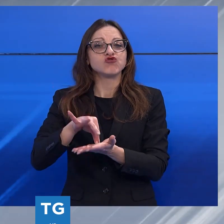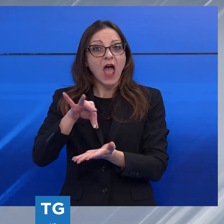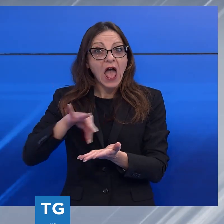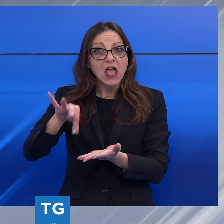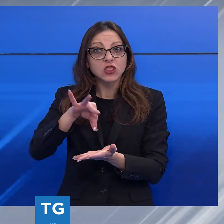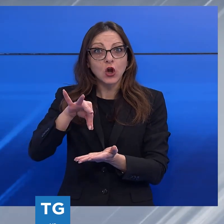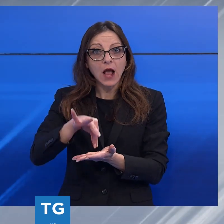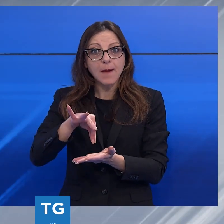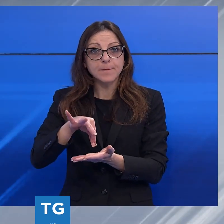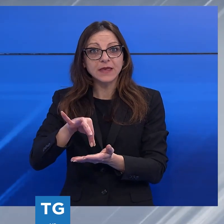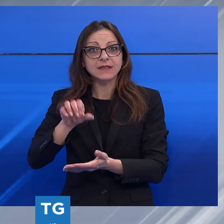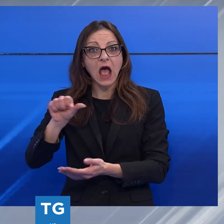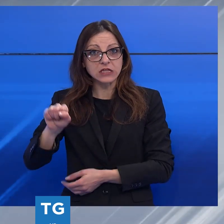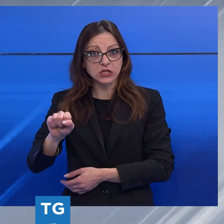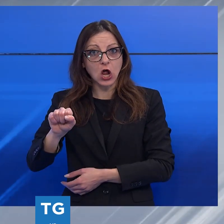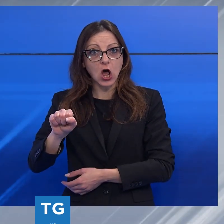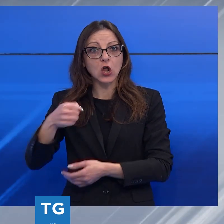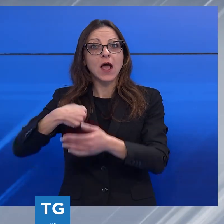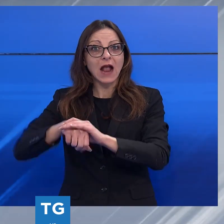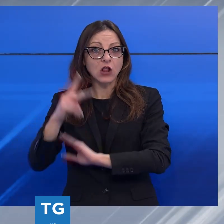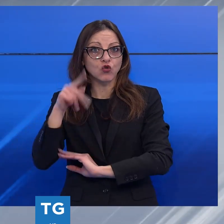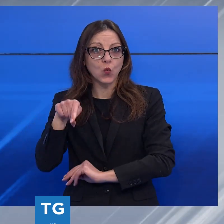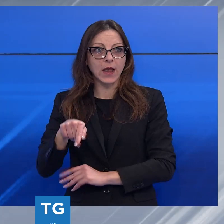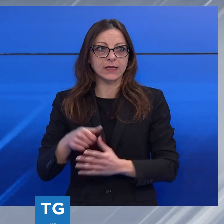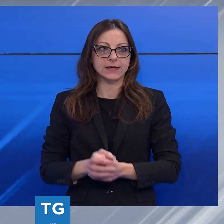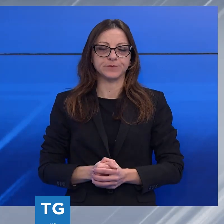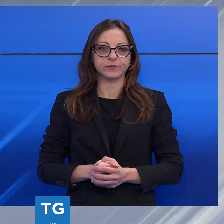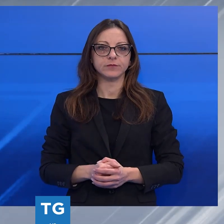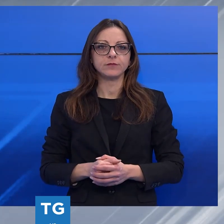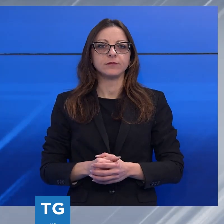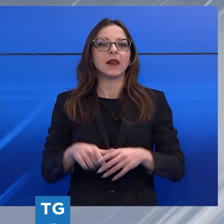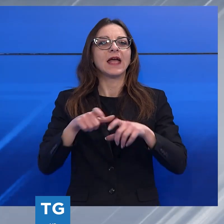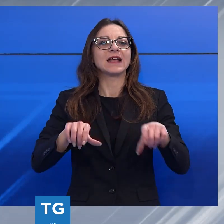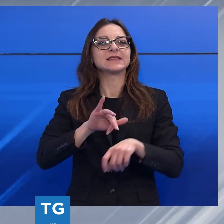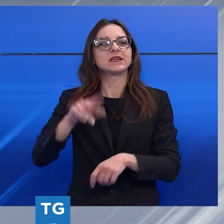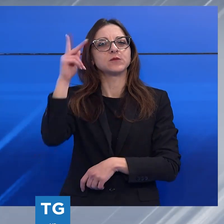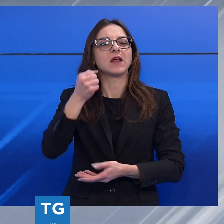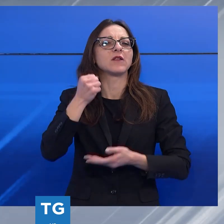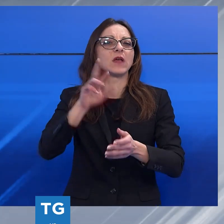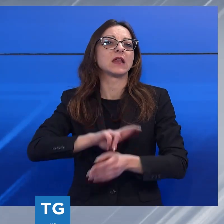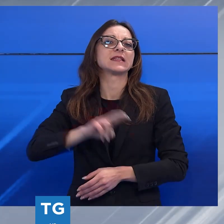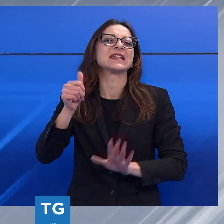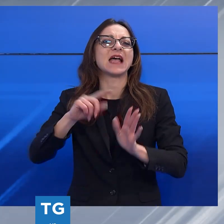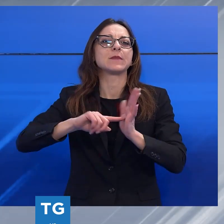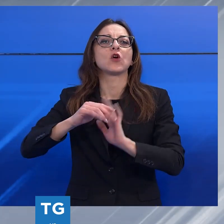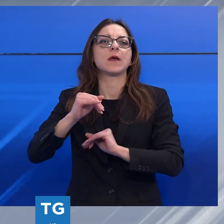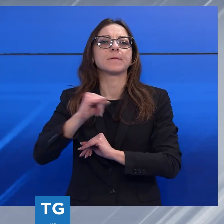lucchese astrologo. Investimenti record dalla Fondazione Cassa di Risparmio di Lucca 6 milioni e mezzo di euro